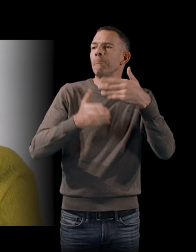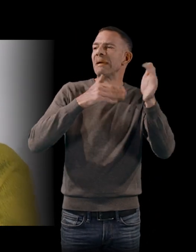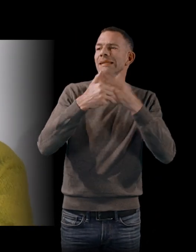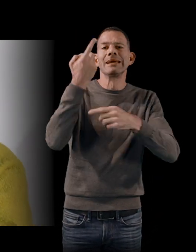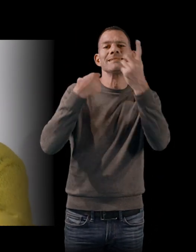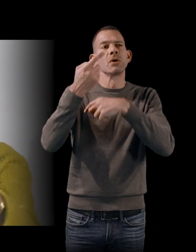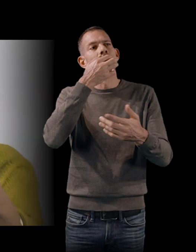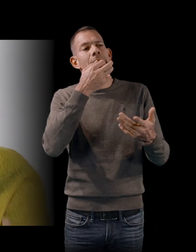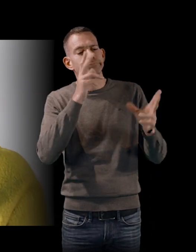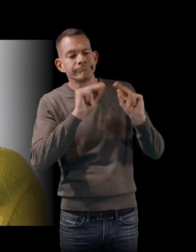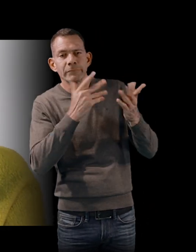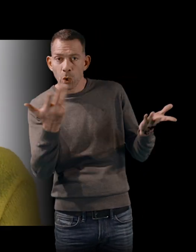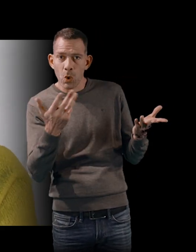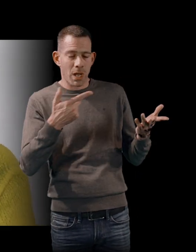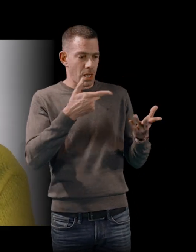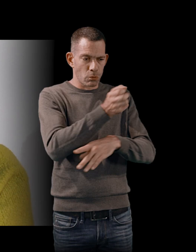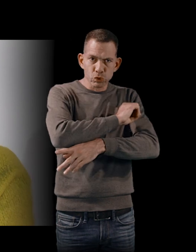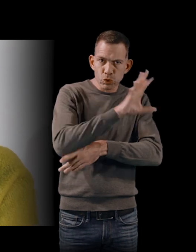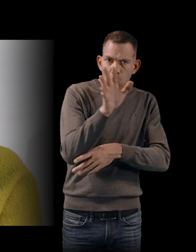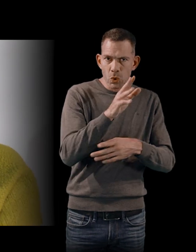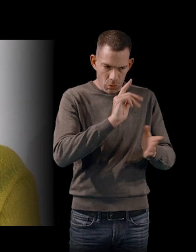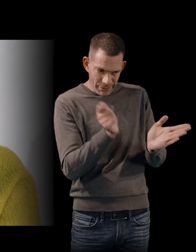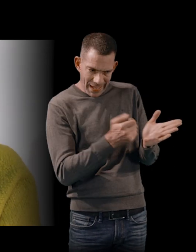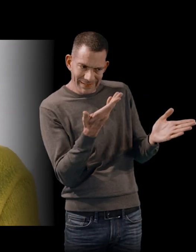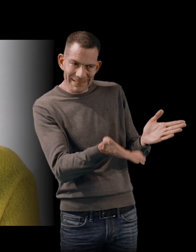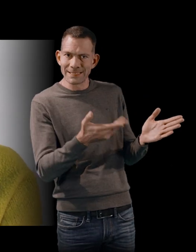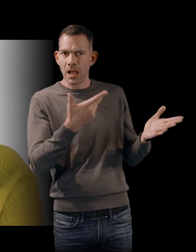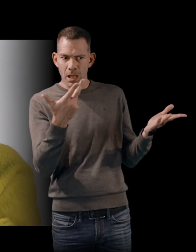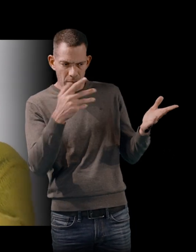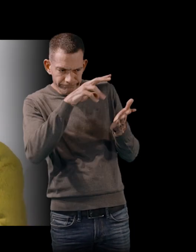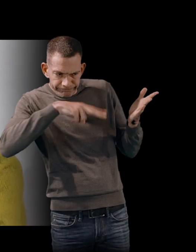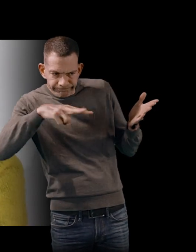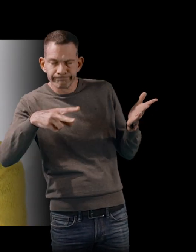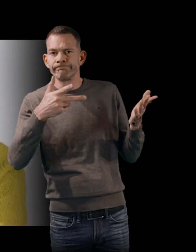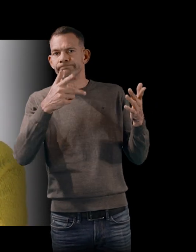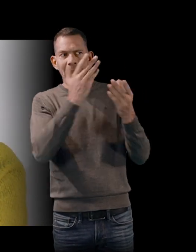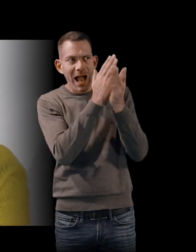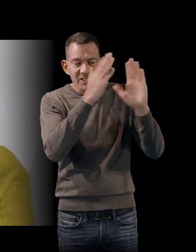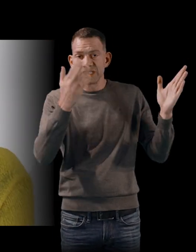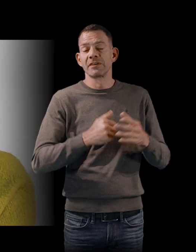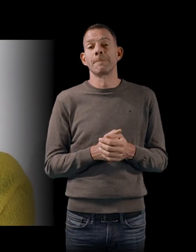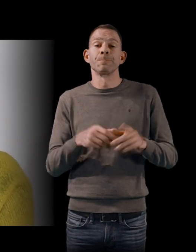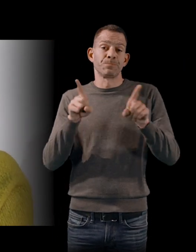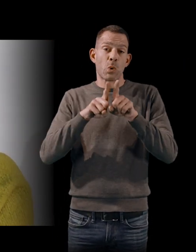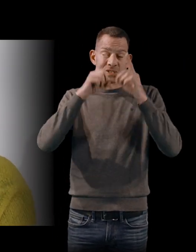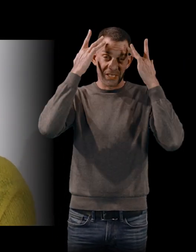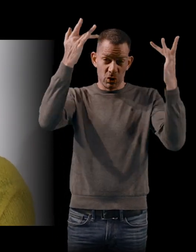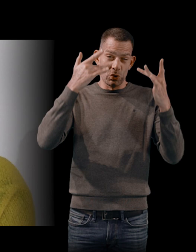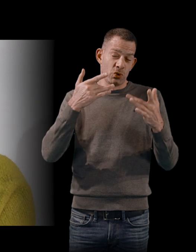de l'époque, les extraits de journaux de l'époque, je me suis appuyée là-dessus. Et puis, pour la culture brésilienne, en fait, ce qui m'a beaucoup servi, c'est un